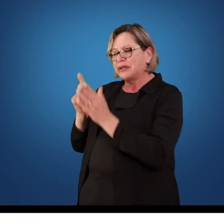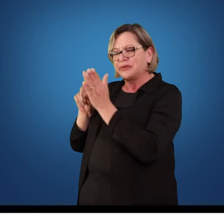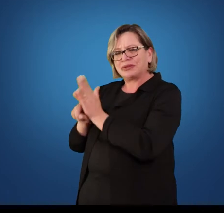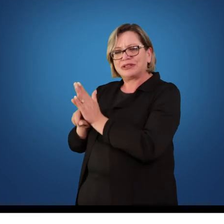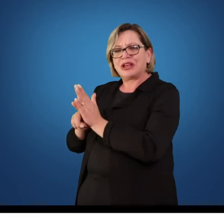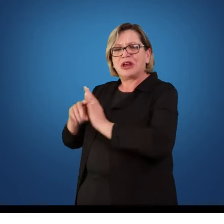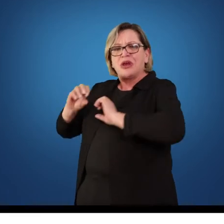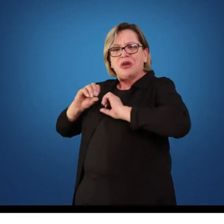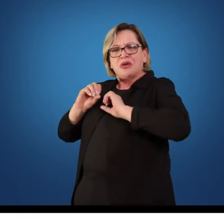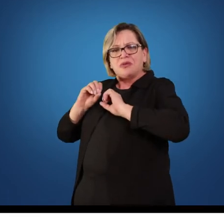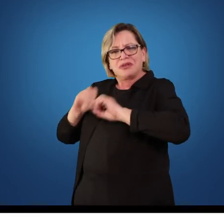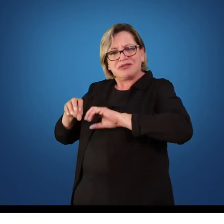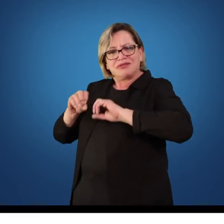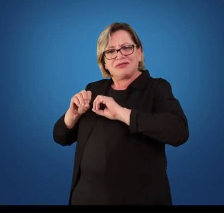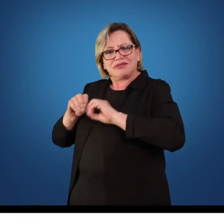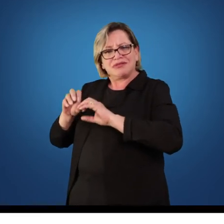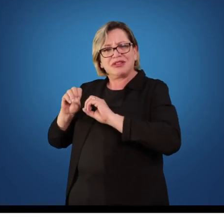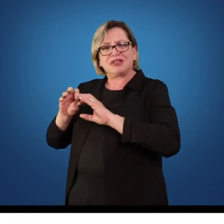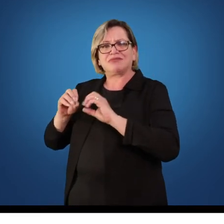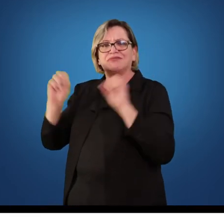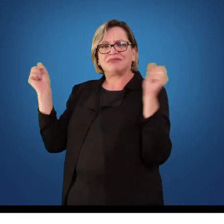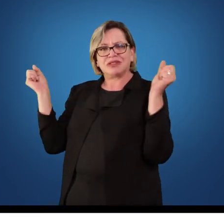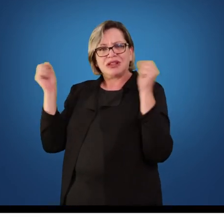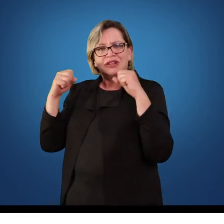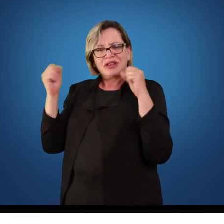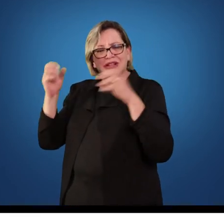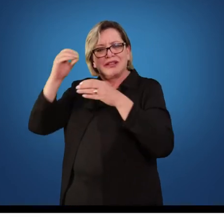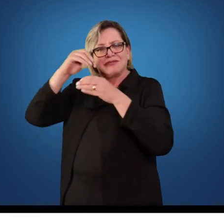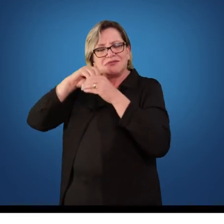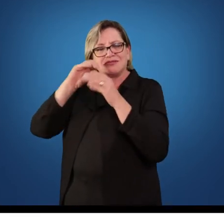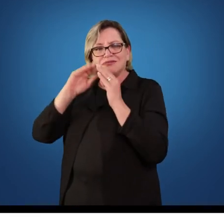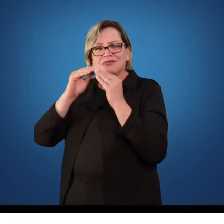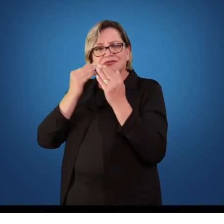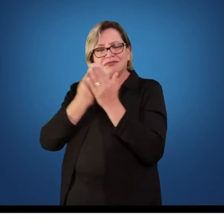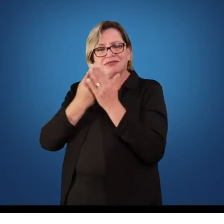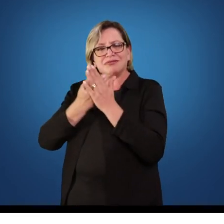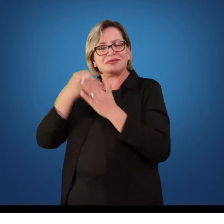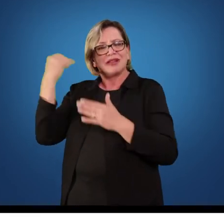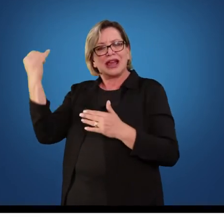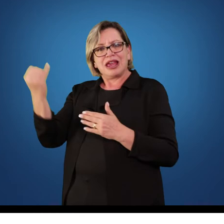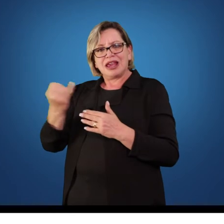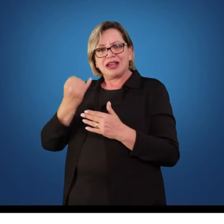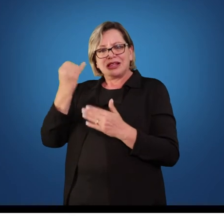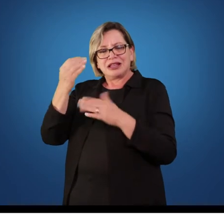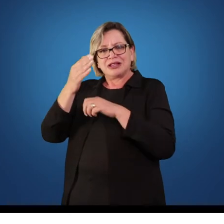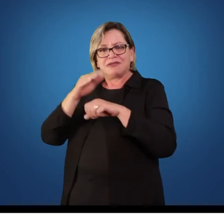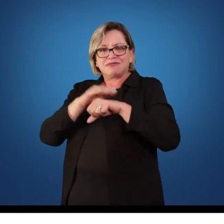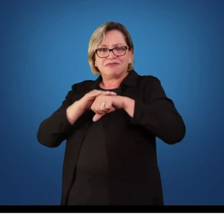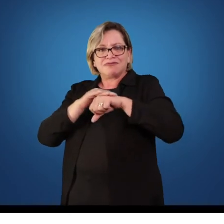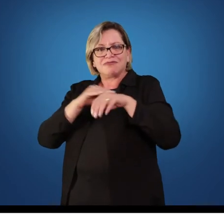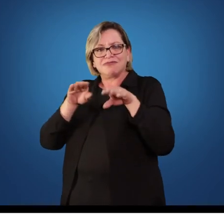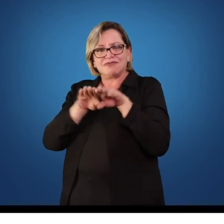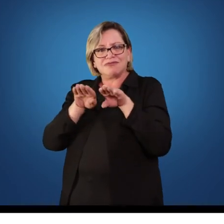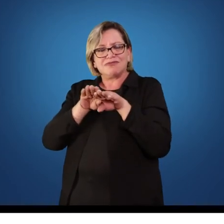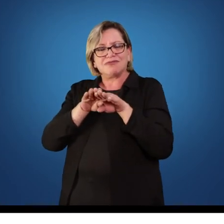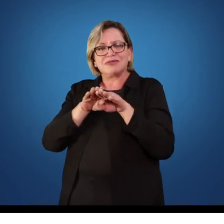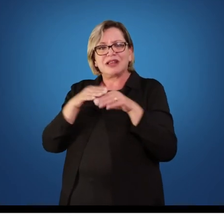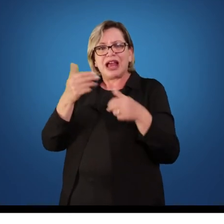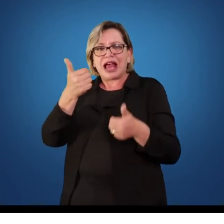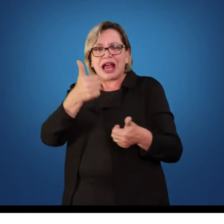na escola, não tem como a gente não conversar sobre o processo avaliativo, né, professor? Como que a gente pensa,